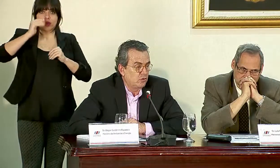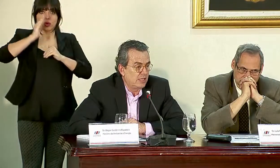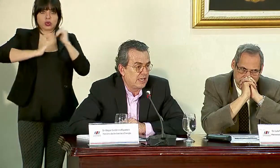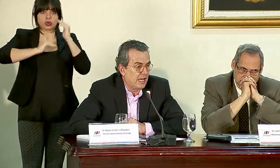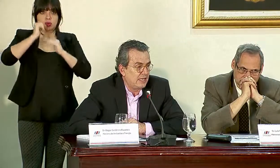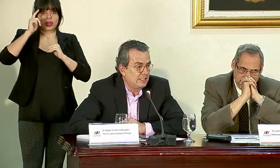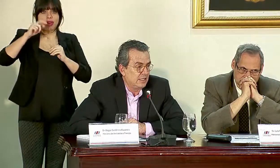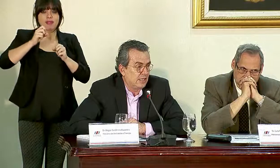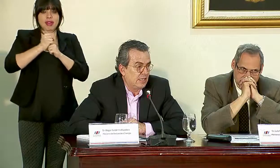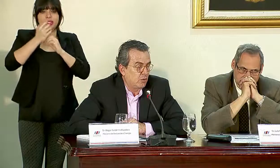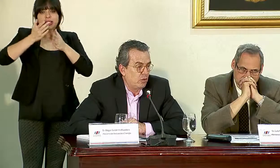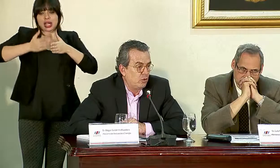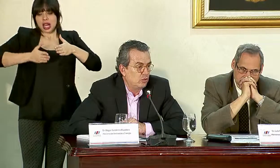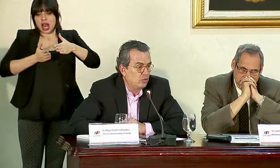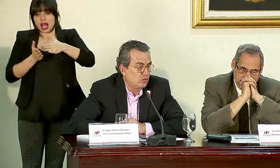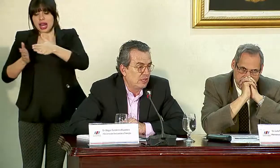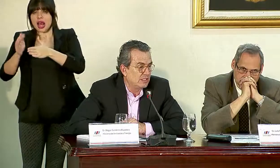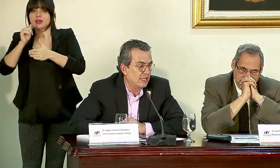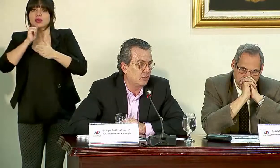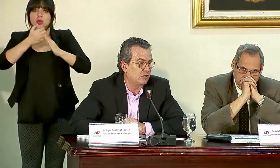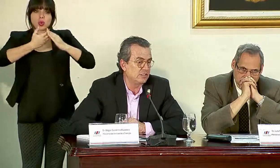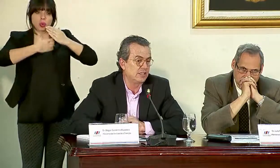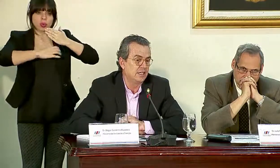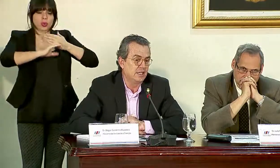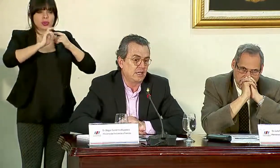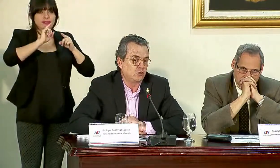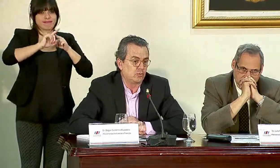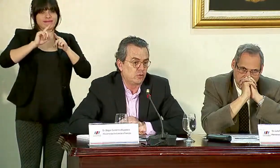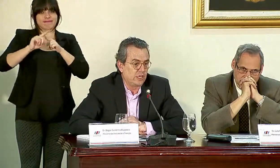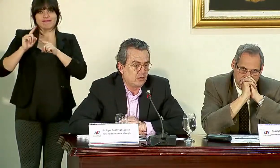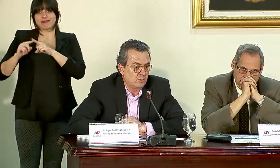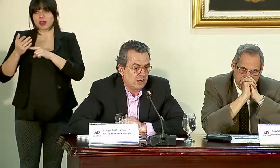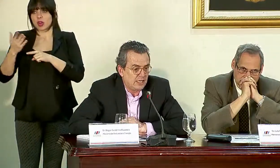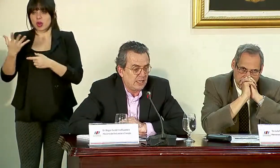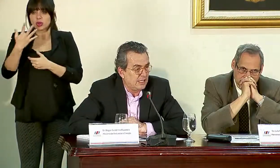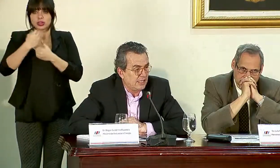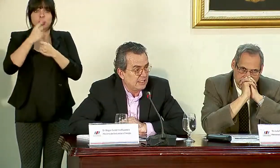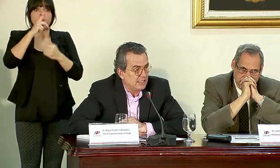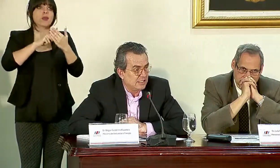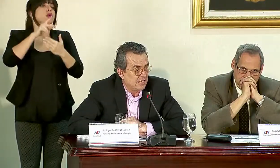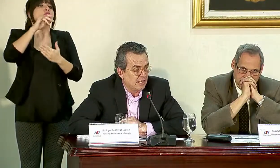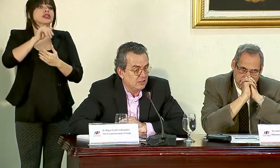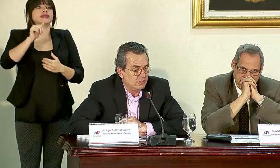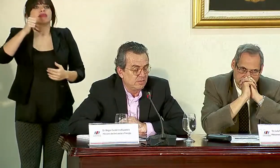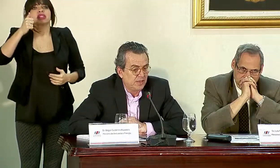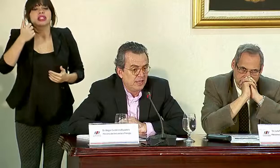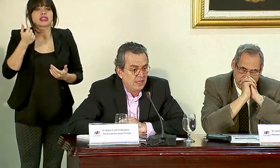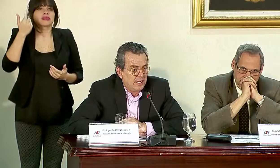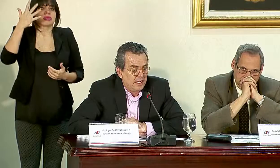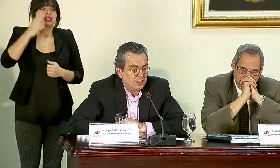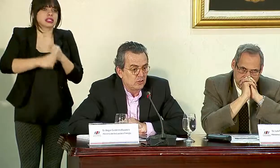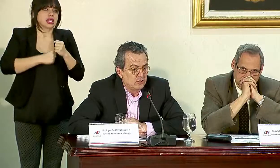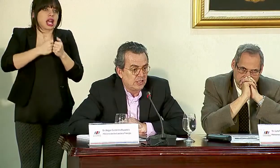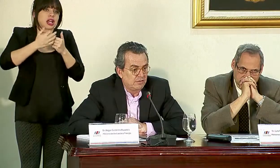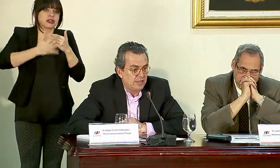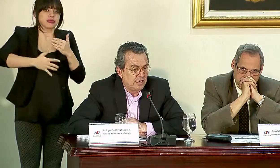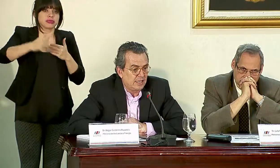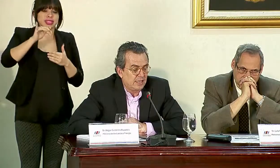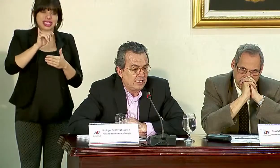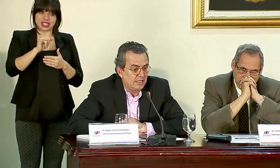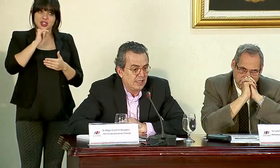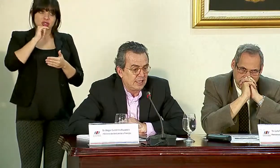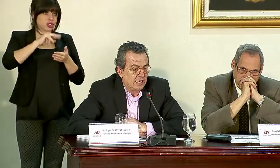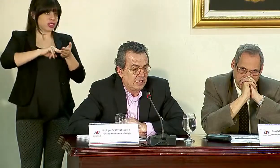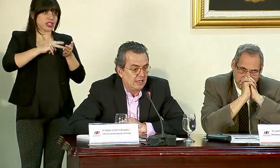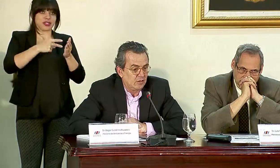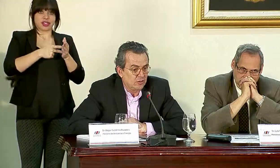se tienen que construir canales y acueductos y una serie de cosas, que es un proyecto de aquí a 10, 15 años. Eso no significa